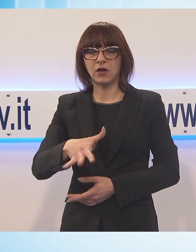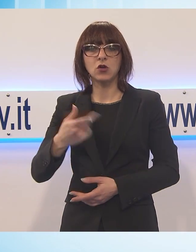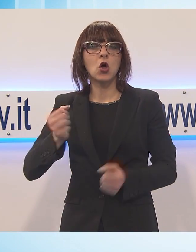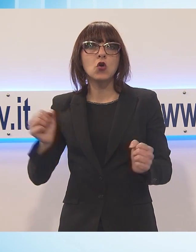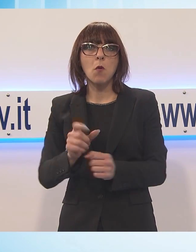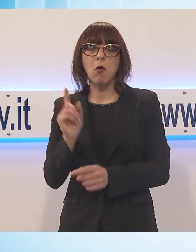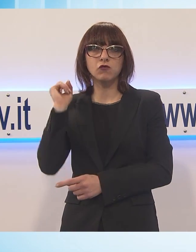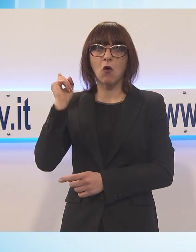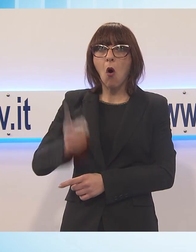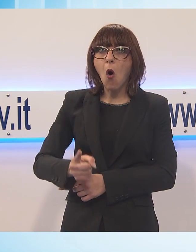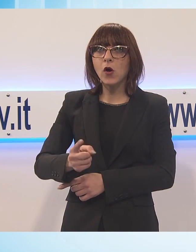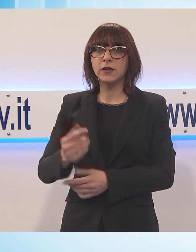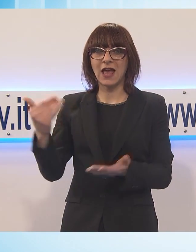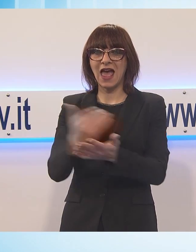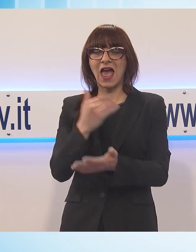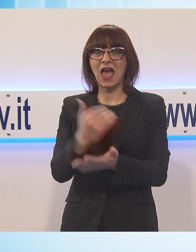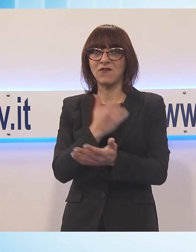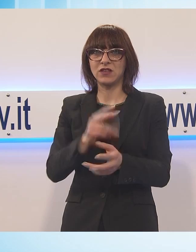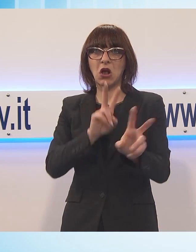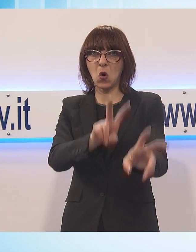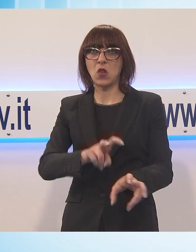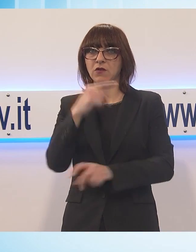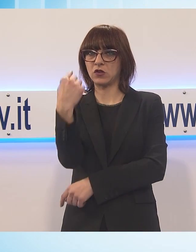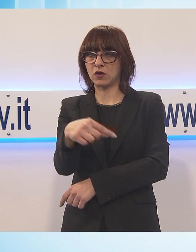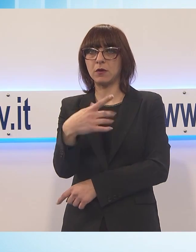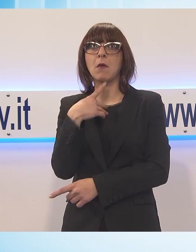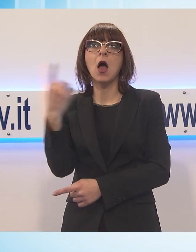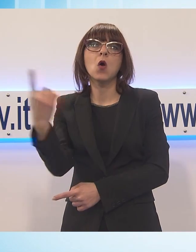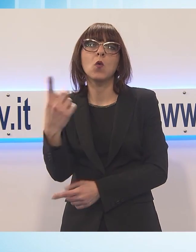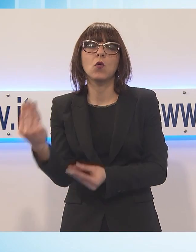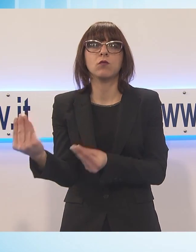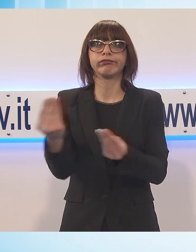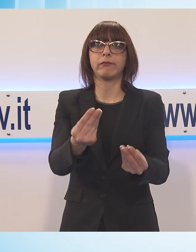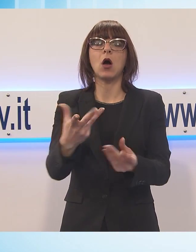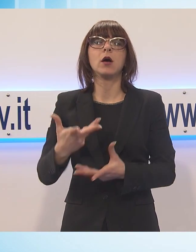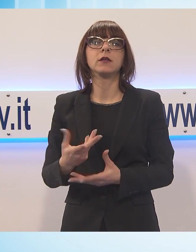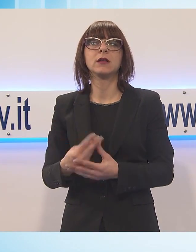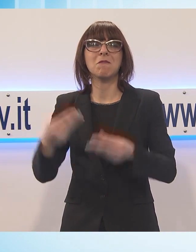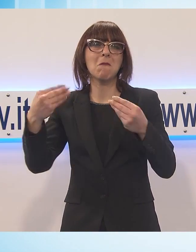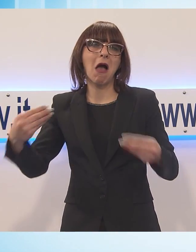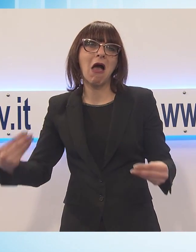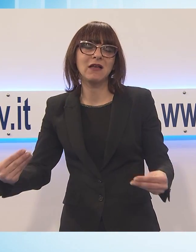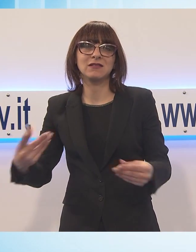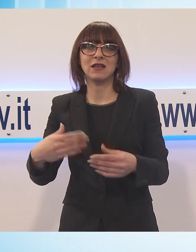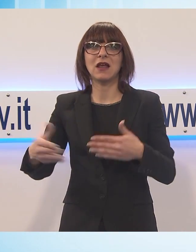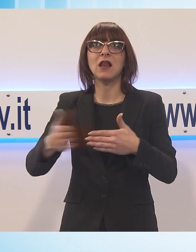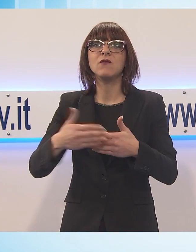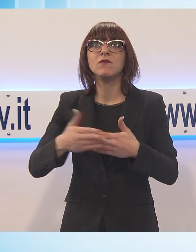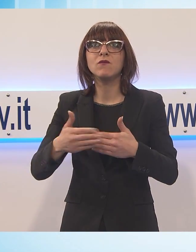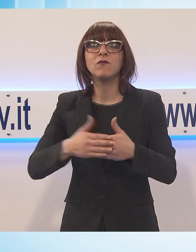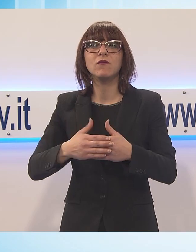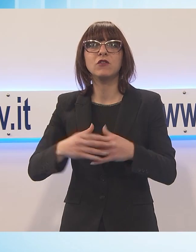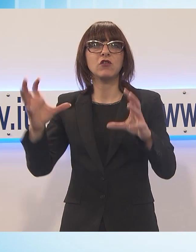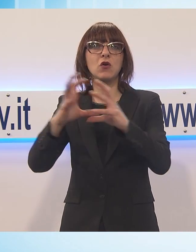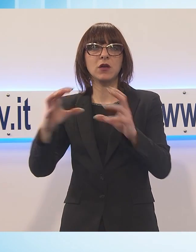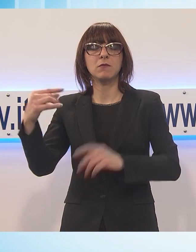impedire questa coltivazione, ma c'è chi ci porta camionate e camionate di materiale intorno all'impianto, che poi